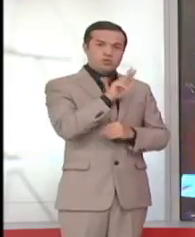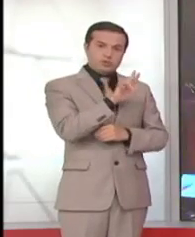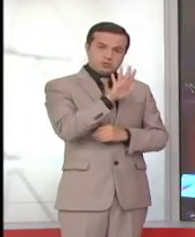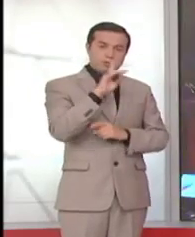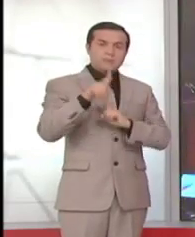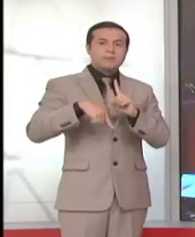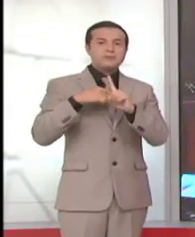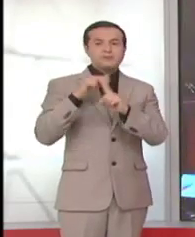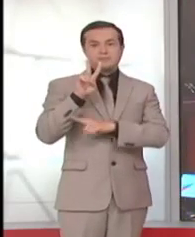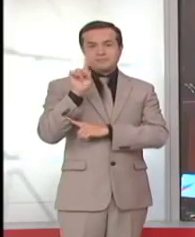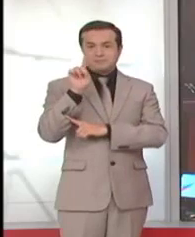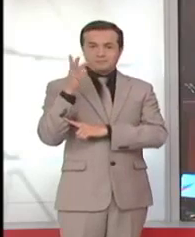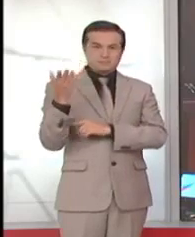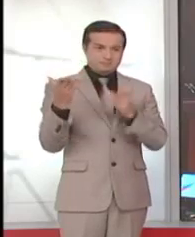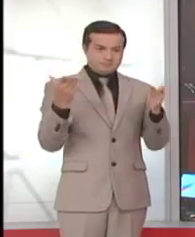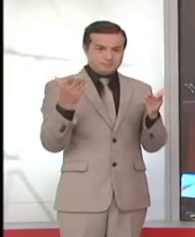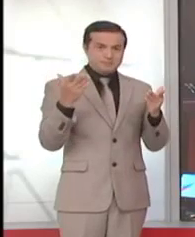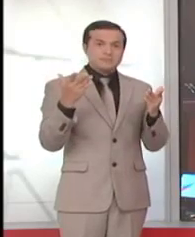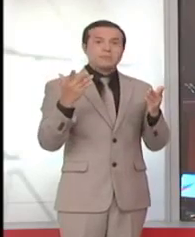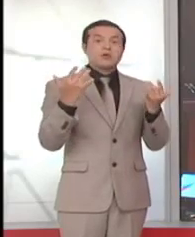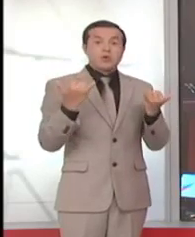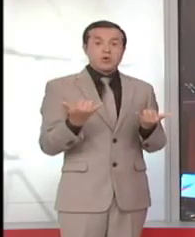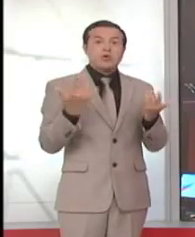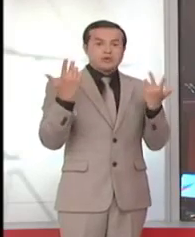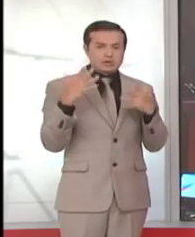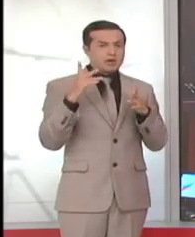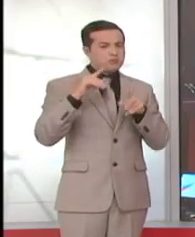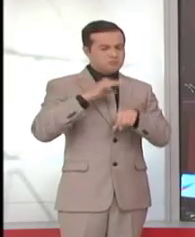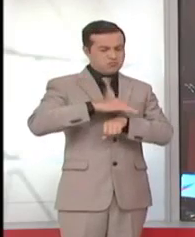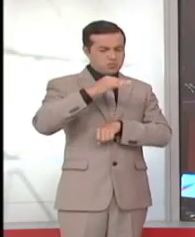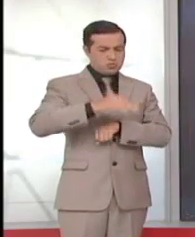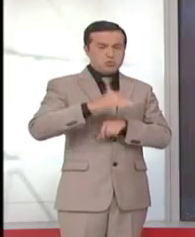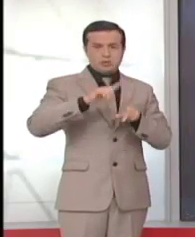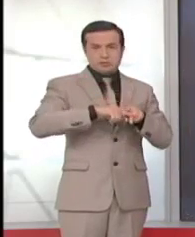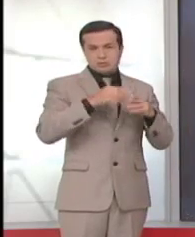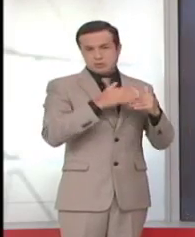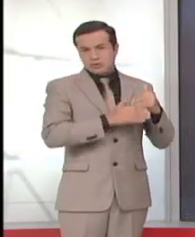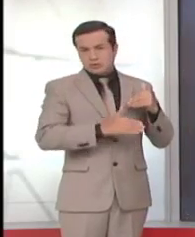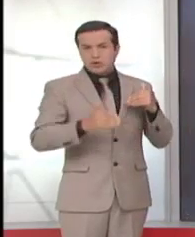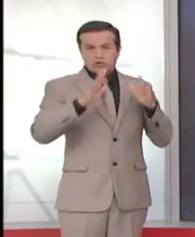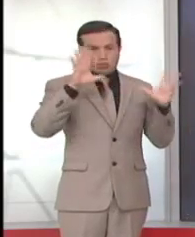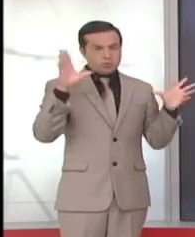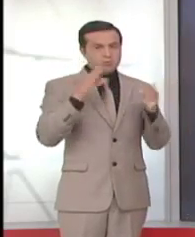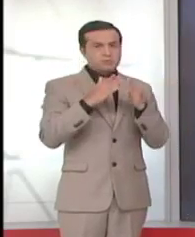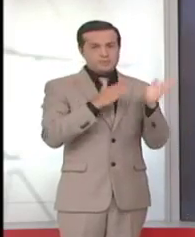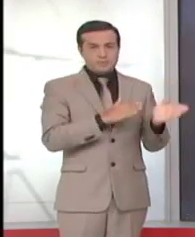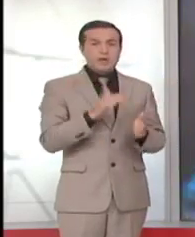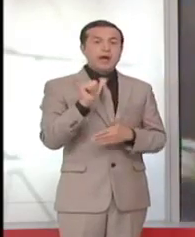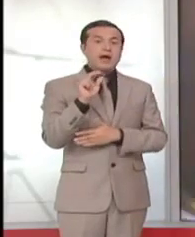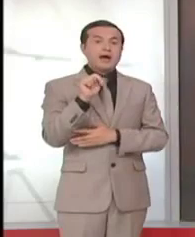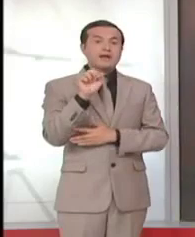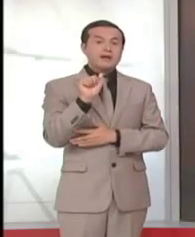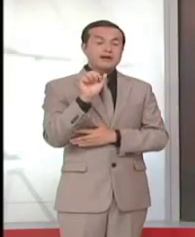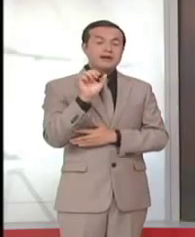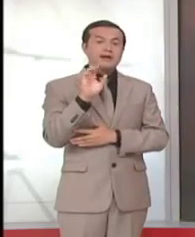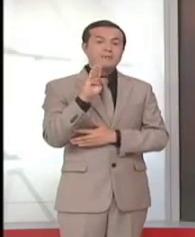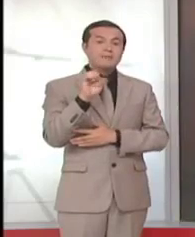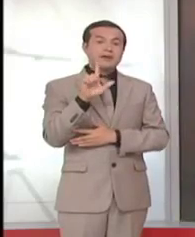A diferencia de otras sesiones, en esta casi que empezaron puntuales. El libreto estaba escrito y fue Ana Belén Marín de Alianza País la primera en intervenir,